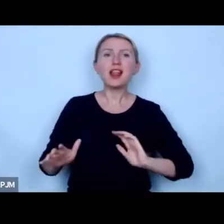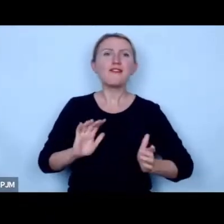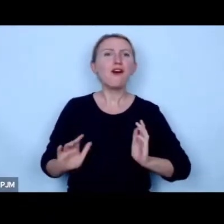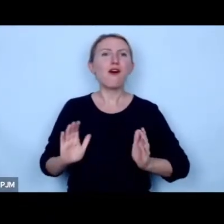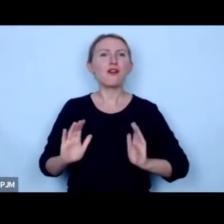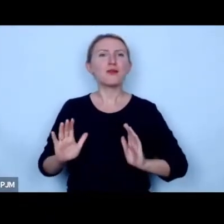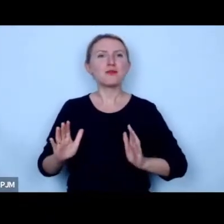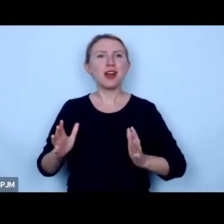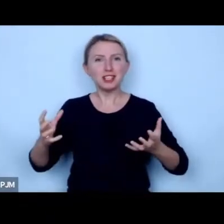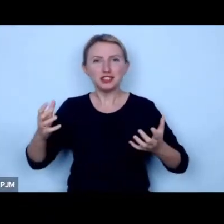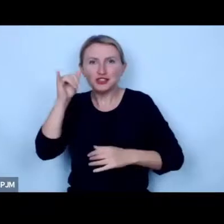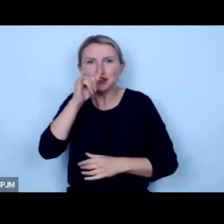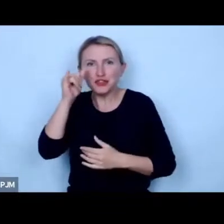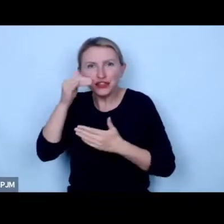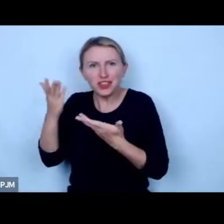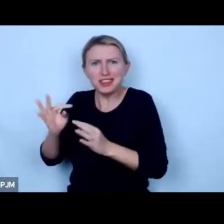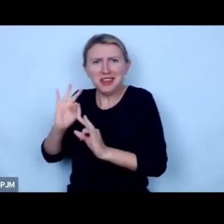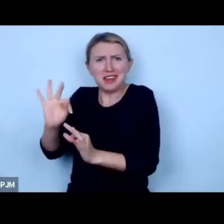bycia świnią